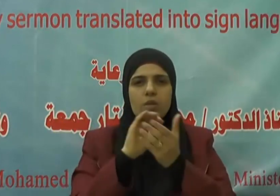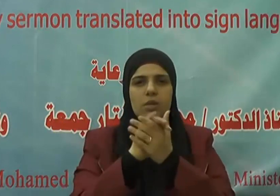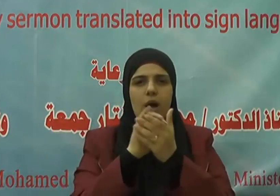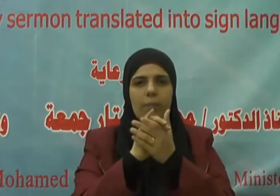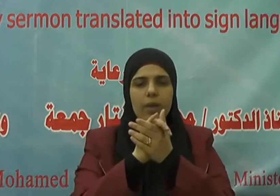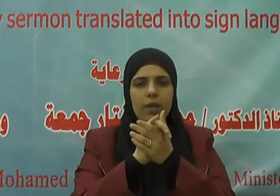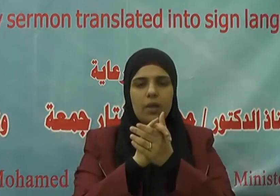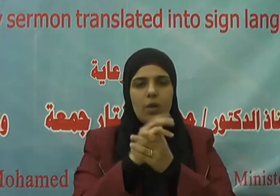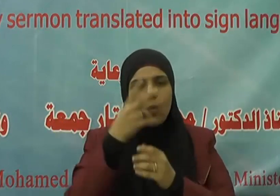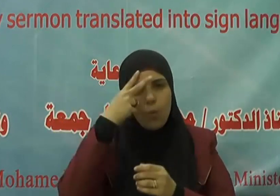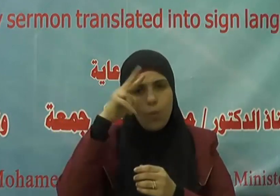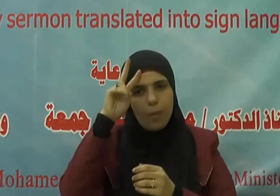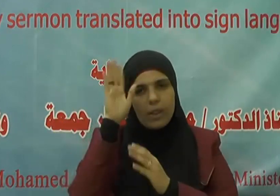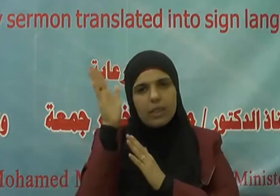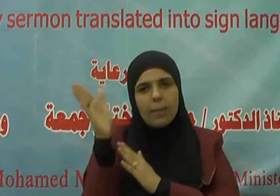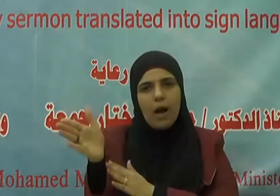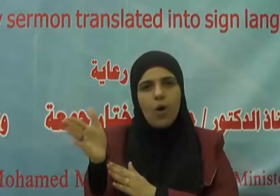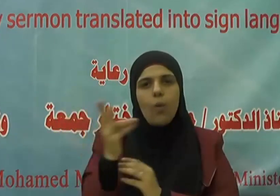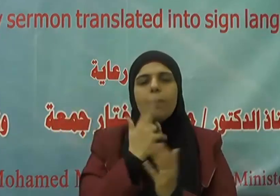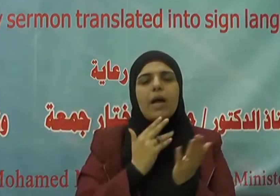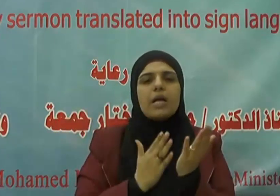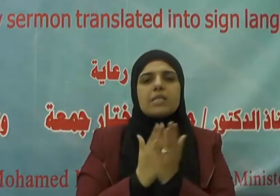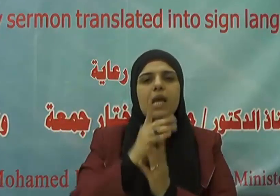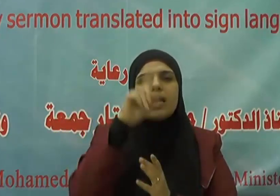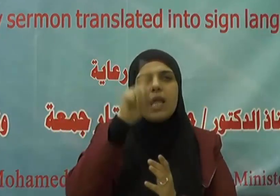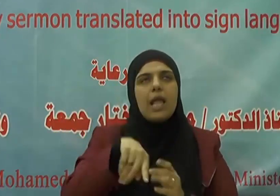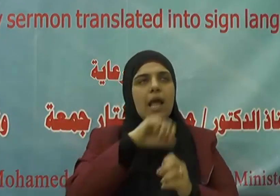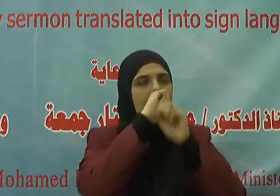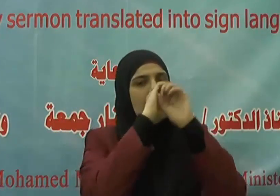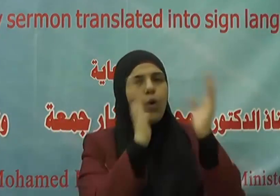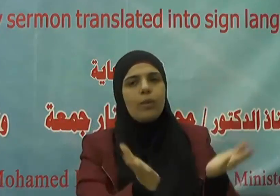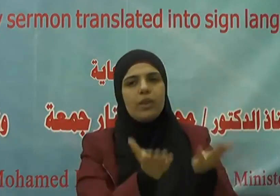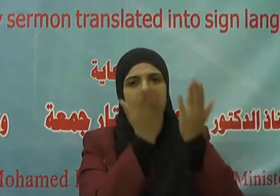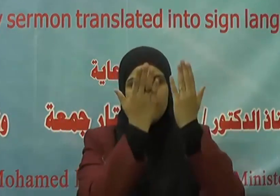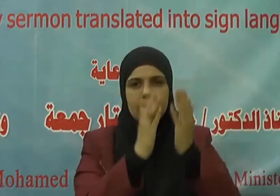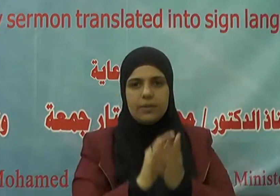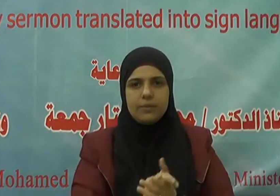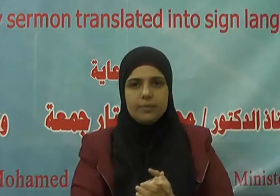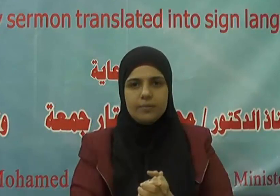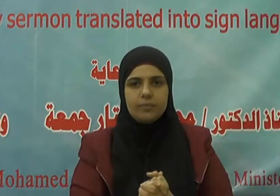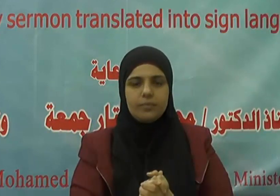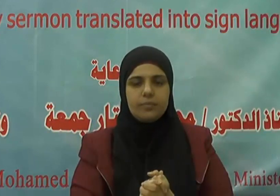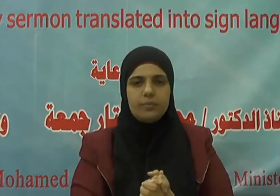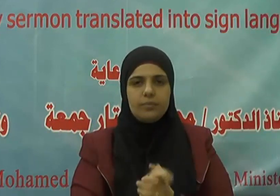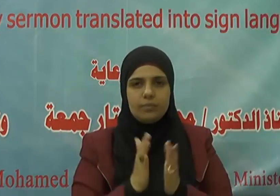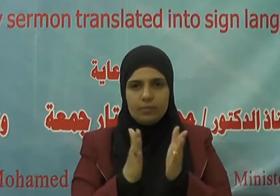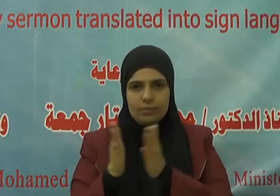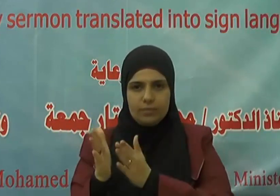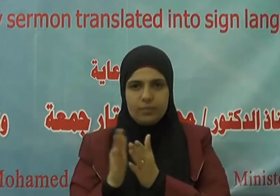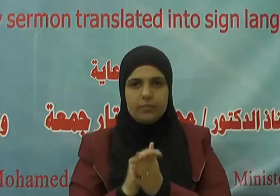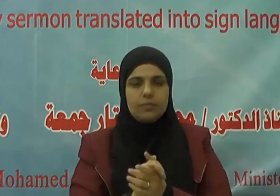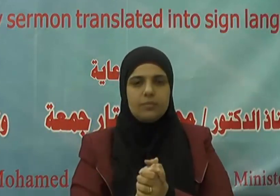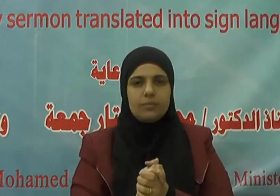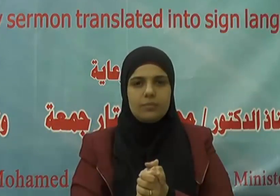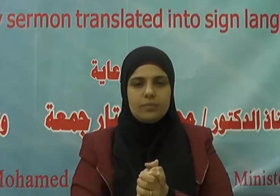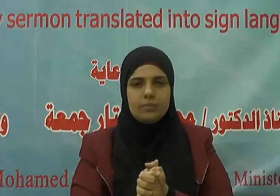وصحبه ومن تبعهم بإحسان إلى يوم الدين وبعد